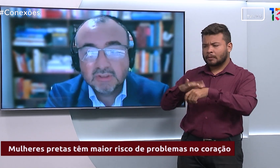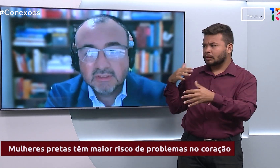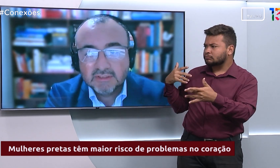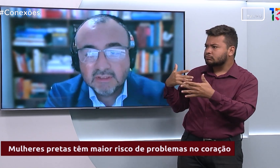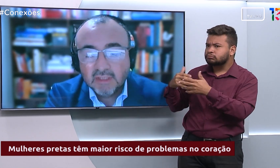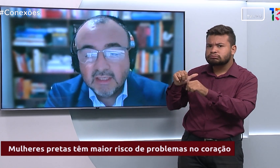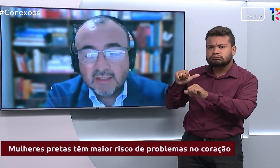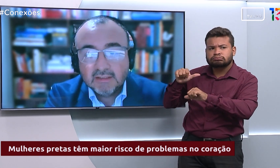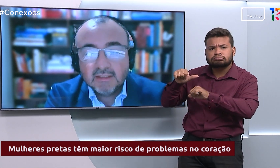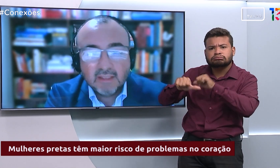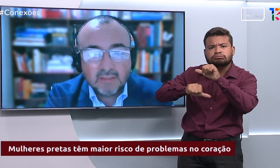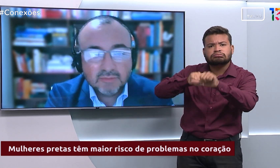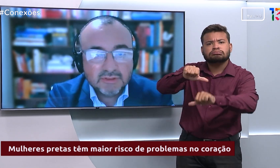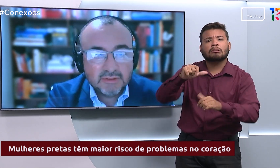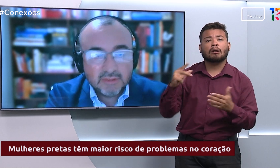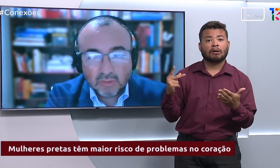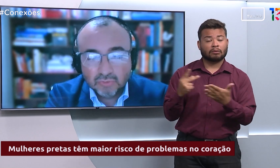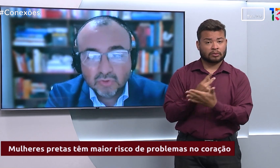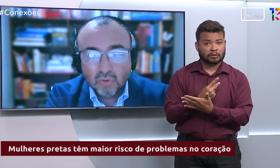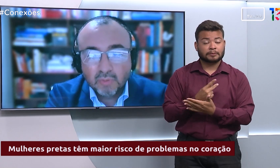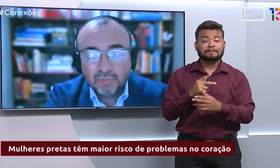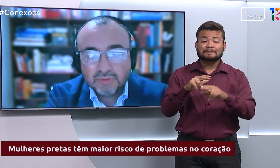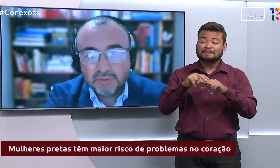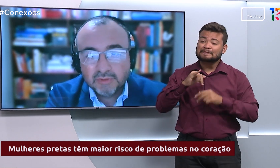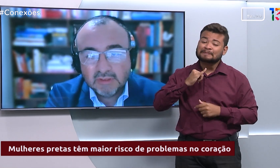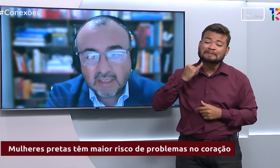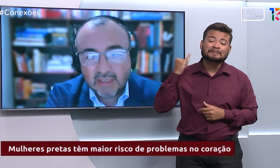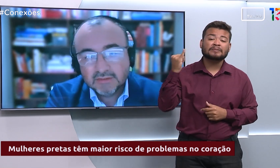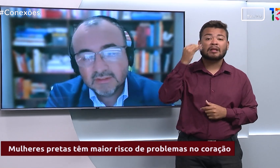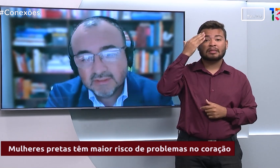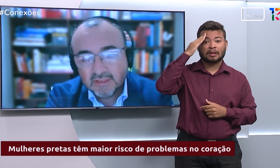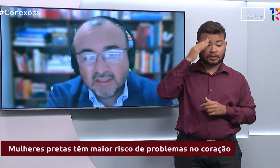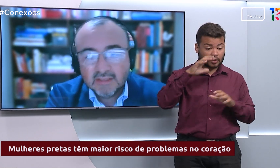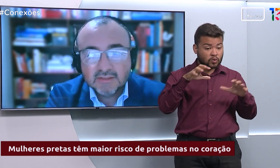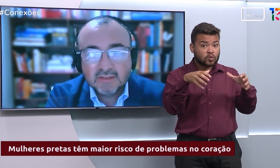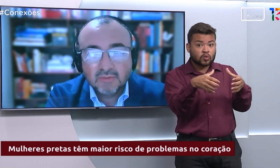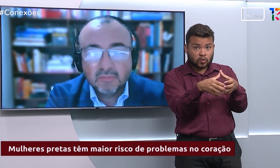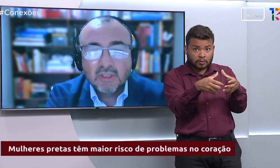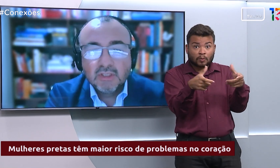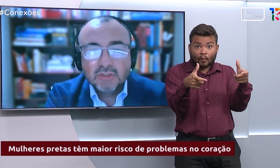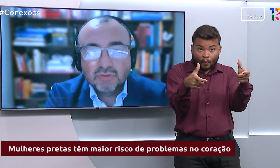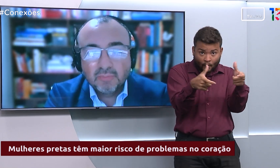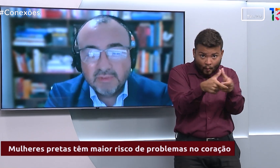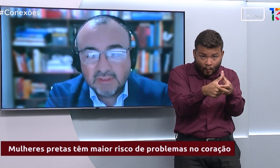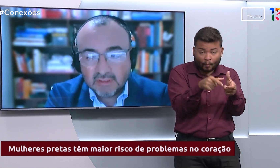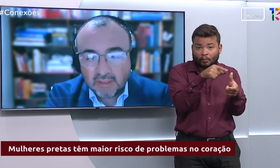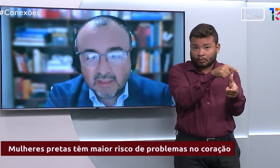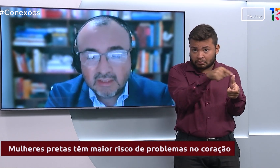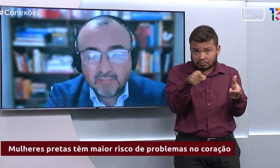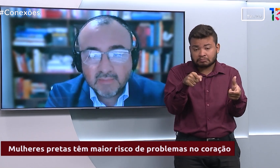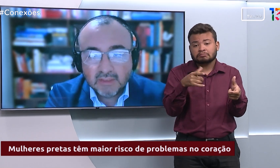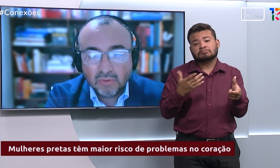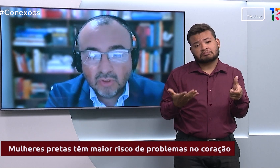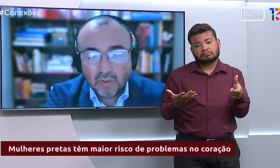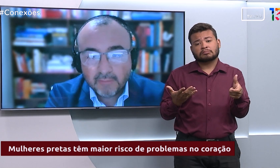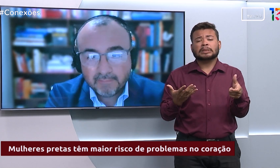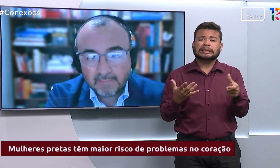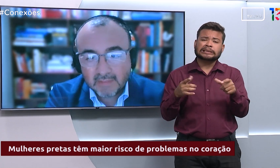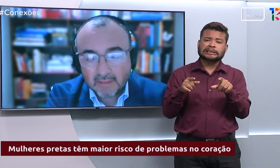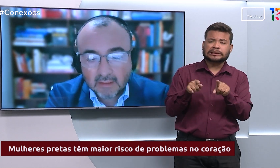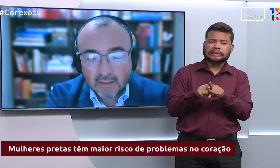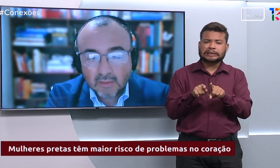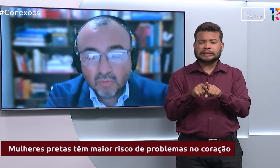importância entendermos que os grupos minoritários, quer dizer, aqueles que estão sob menor